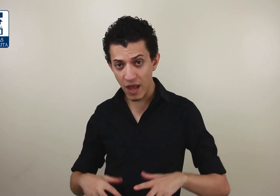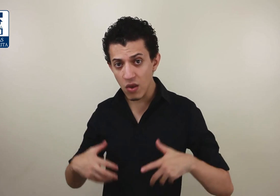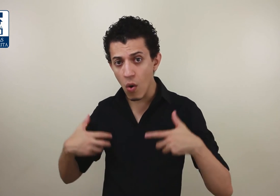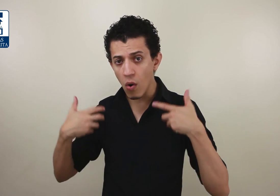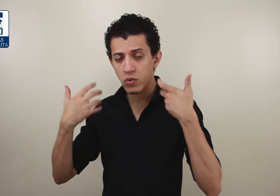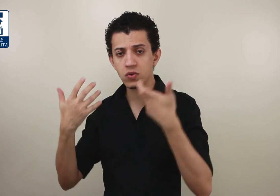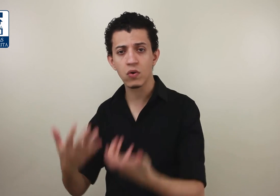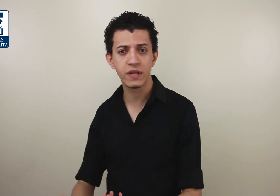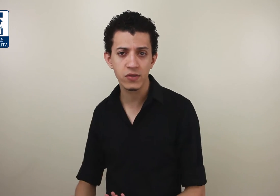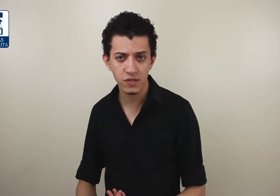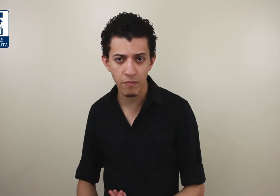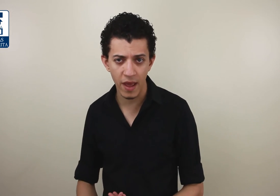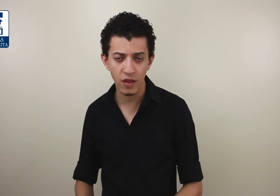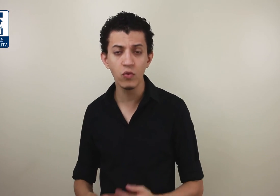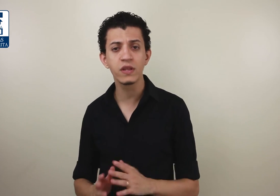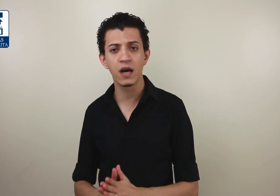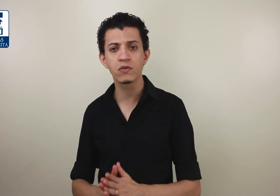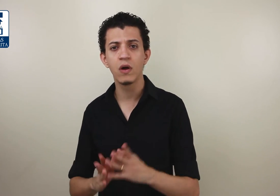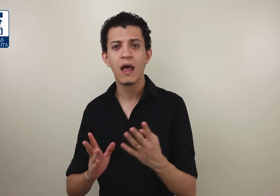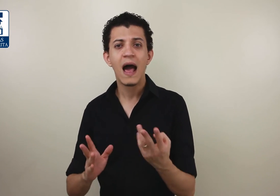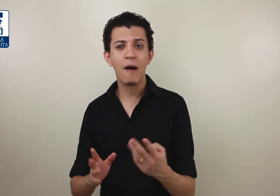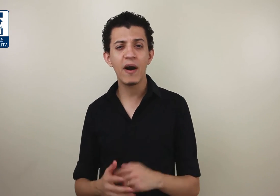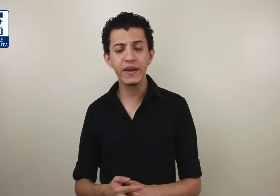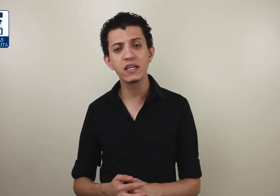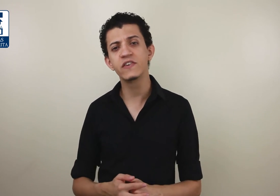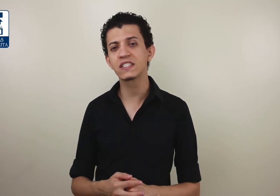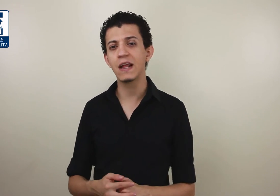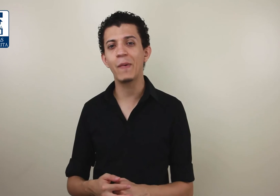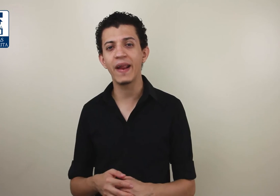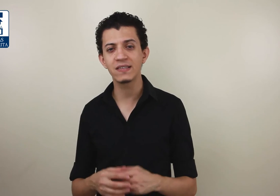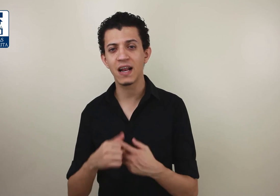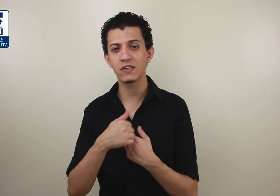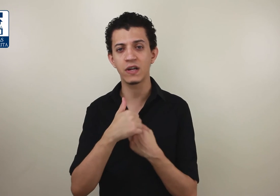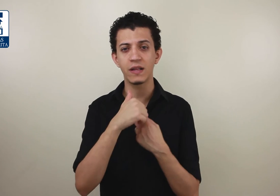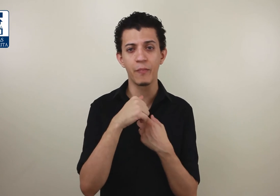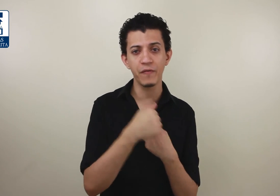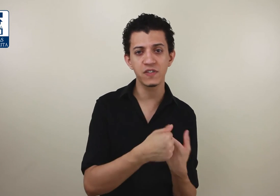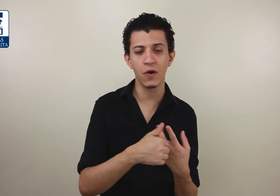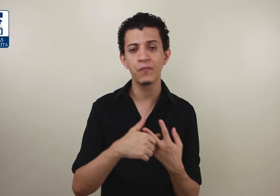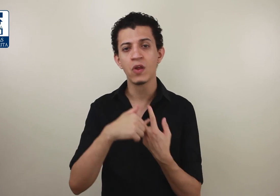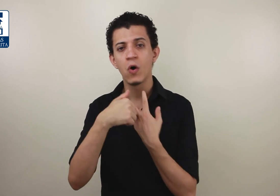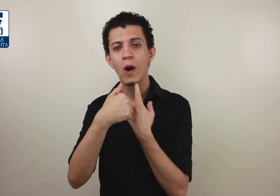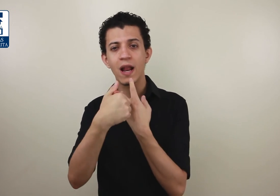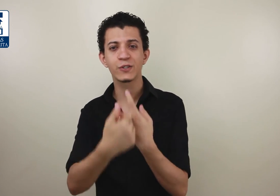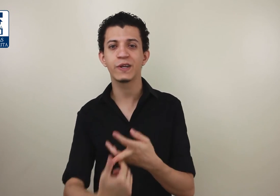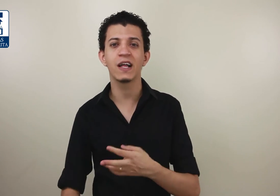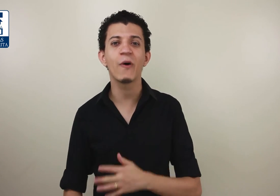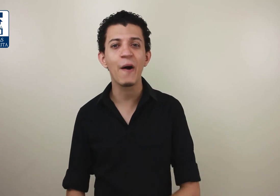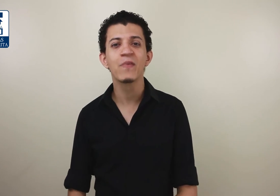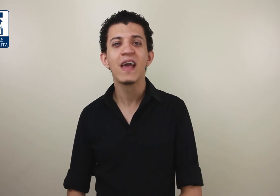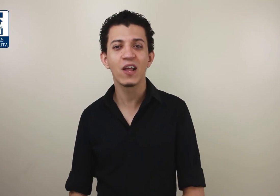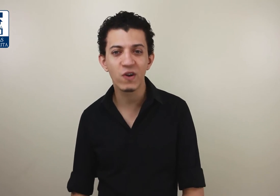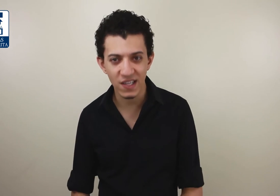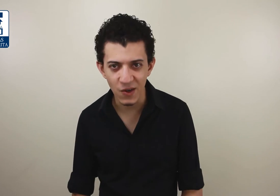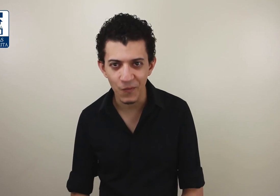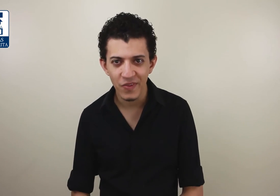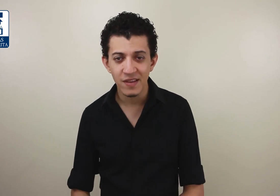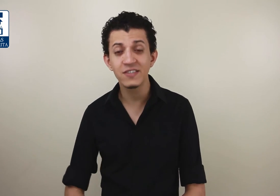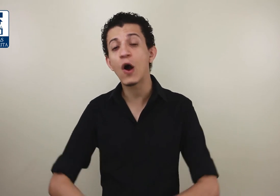em outros contextos também. No entanto, a maioria das vezes que ele aparece é relacionado à profissão ou relacionado à educação. Se de